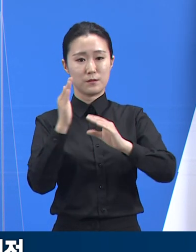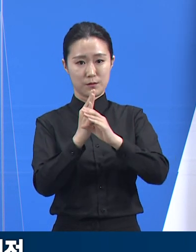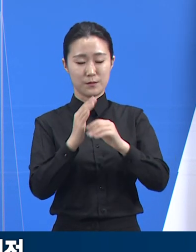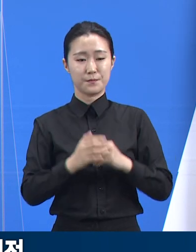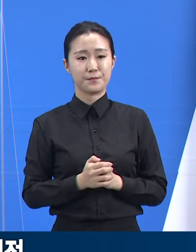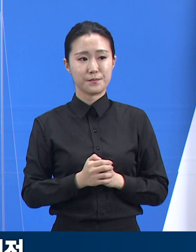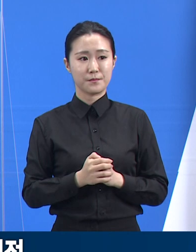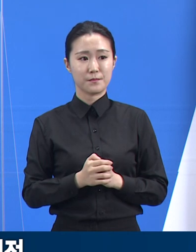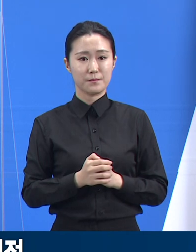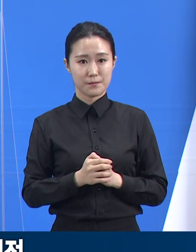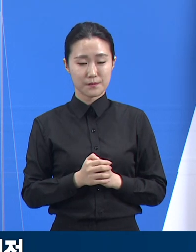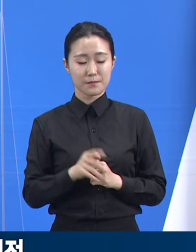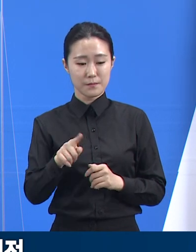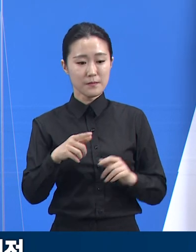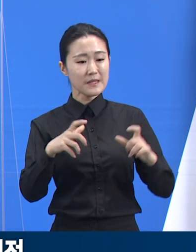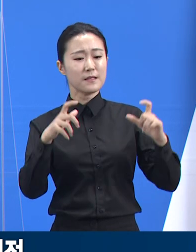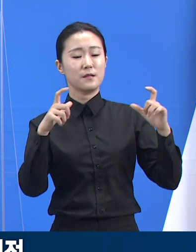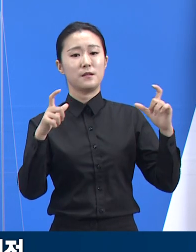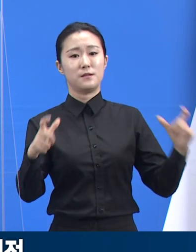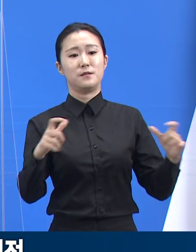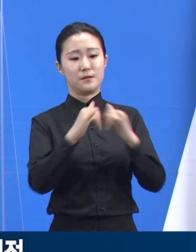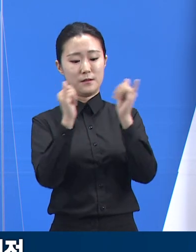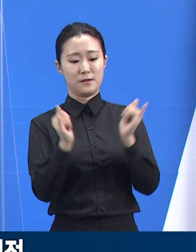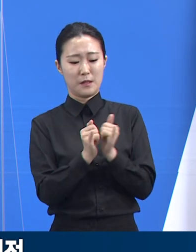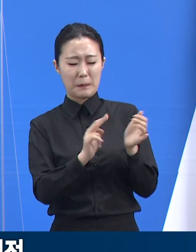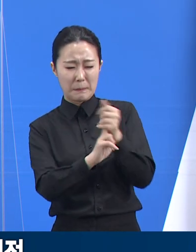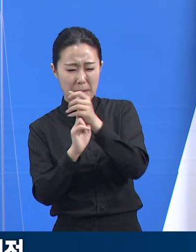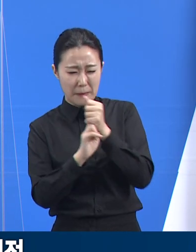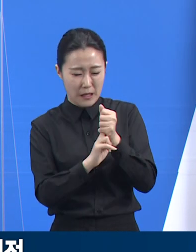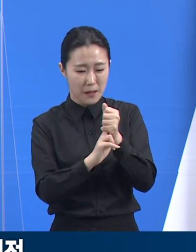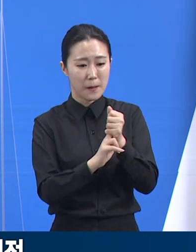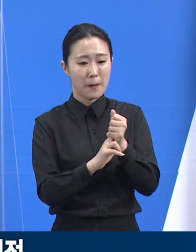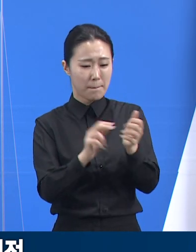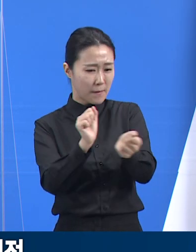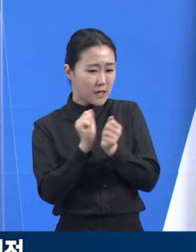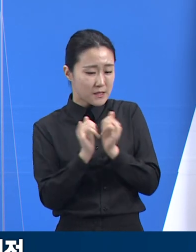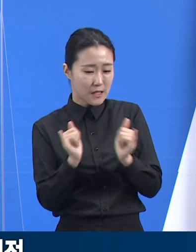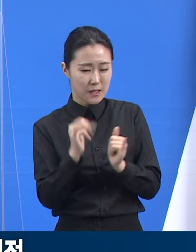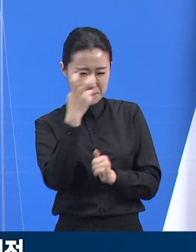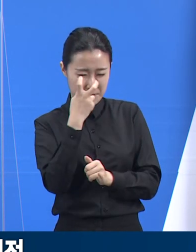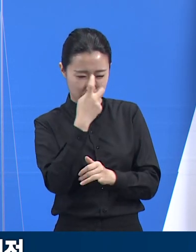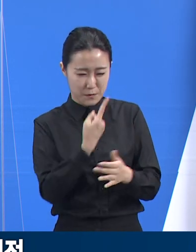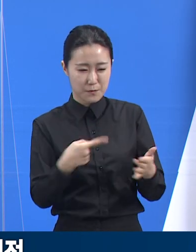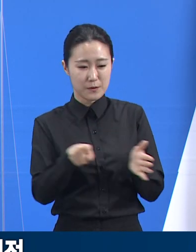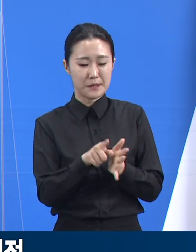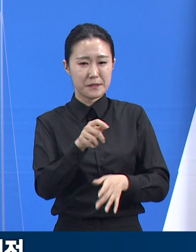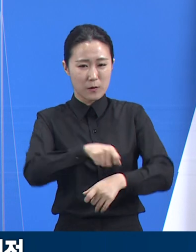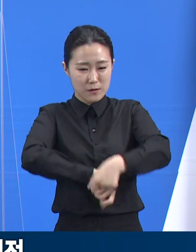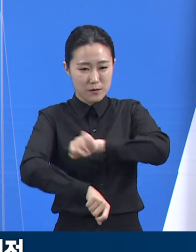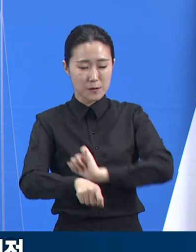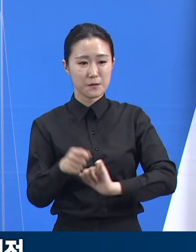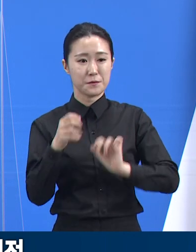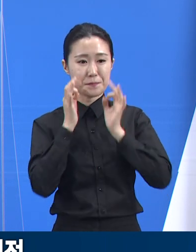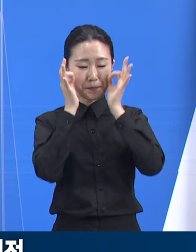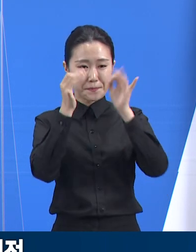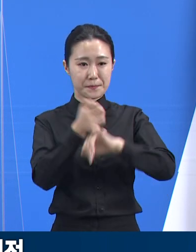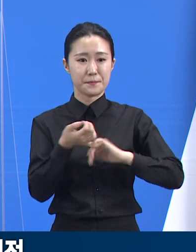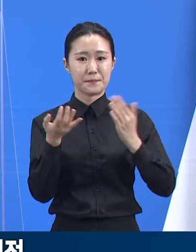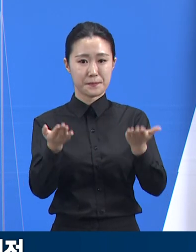지역사회 수문감염제를 조기에 적극 발굴하도록 하겠습니다. 역학조사 현황 및 강화 방안에 대해